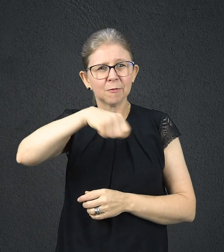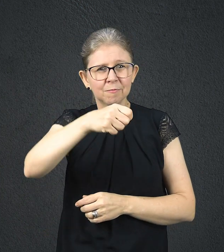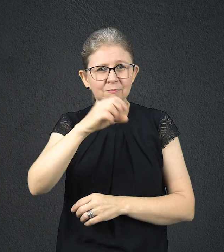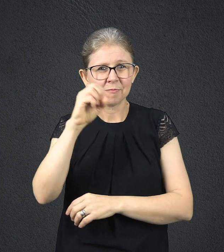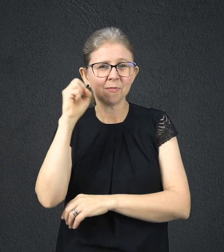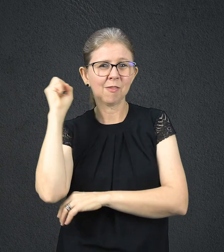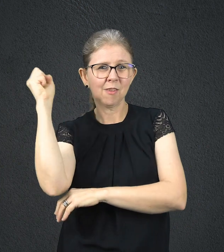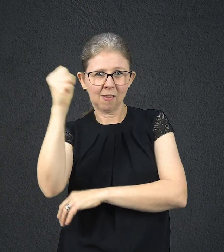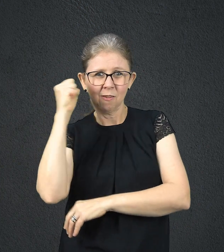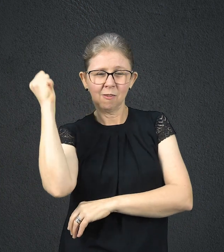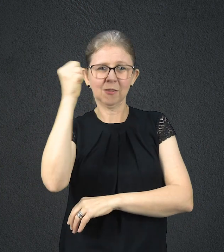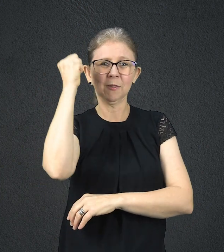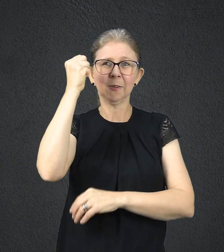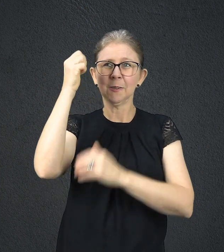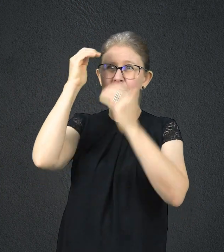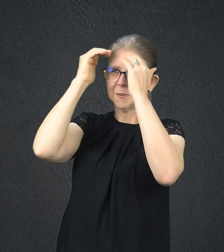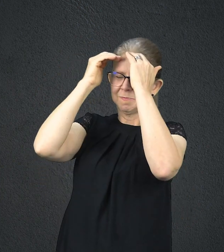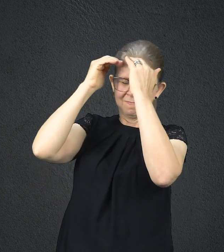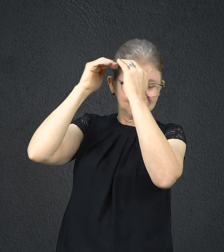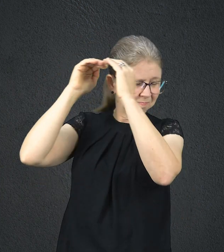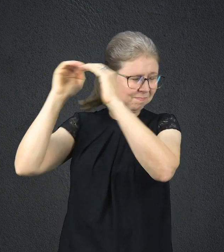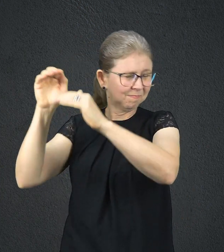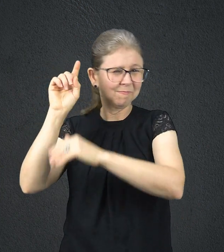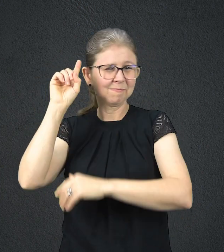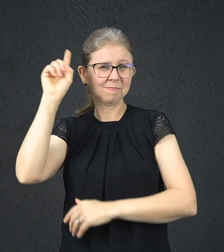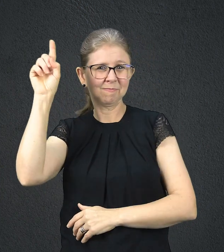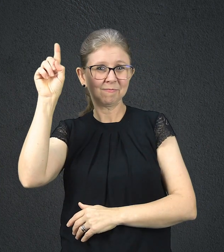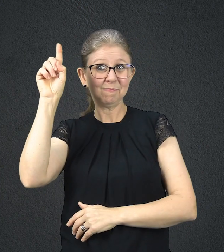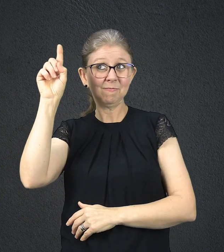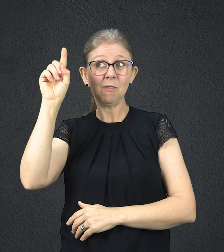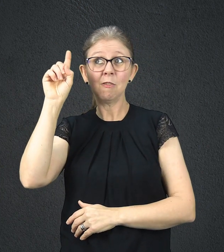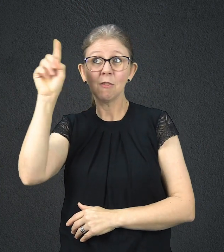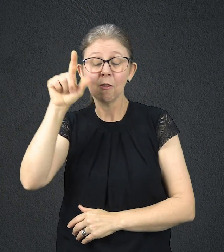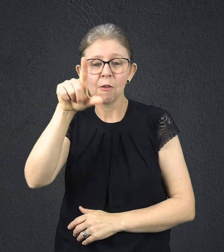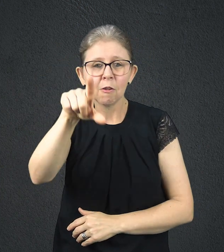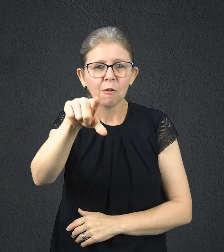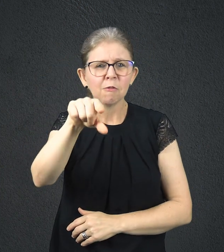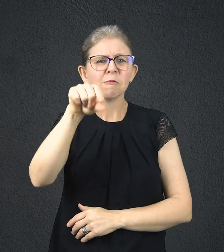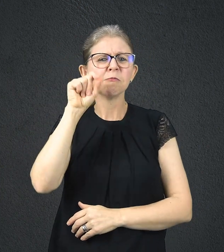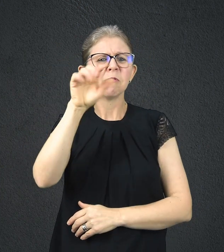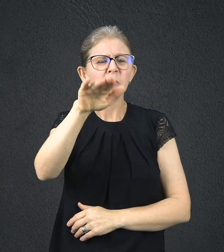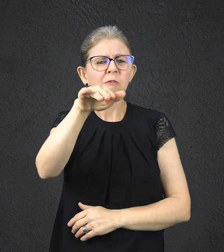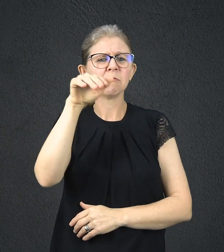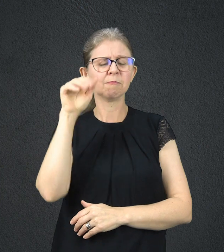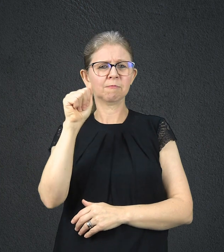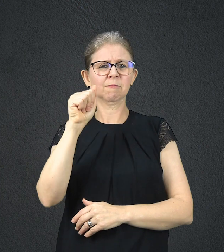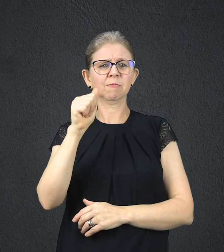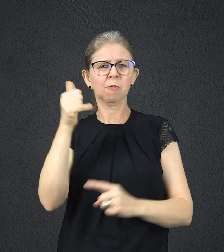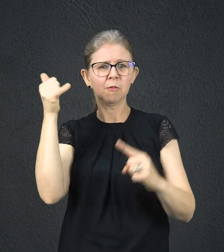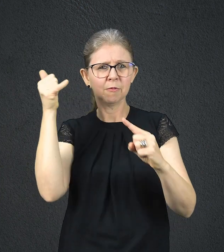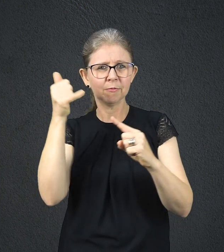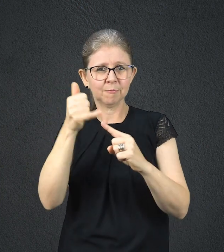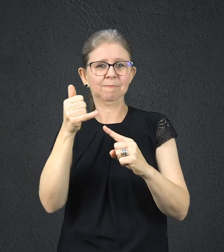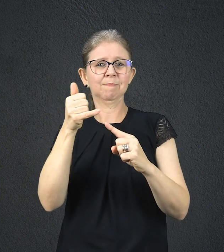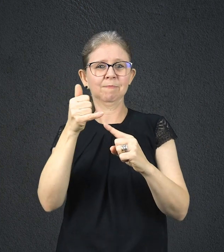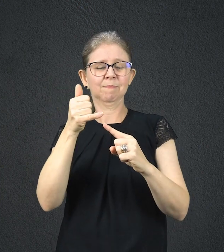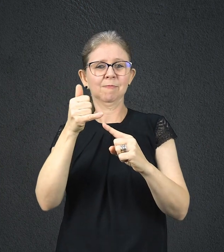escolher seu sucessor. Para isso, o Senhor enviou Samuel até a vila de Belém, a casa da família de Jessé.